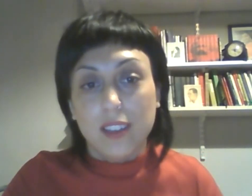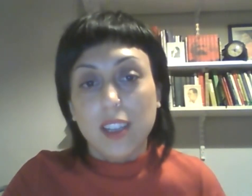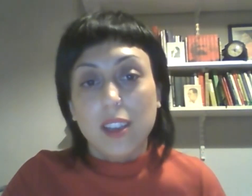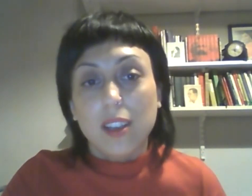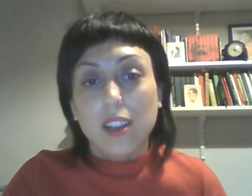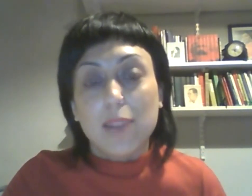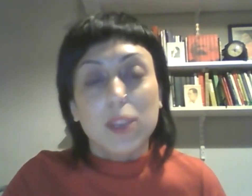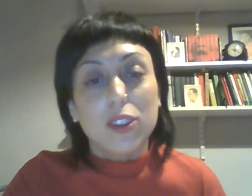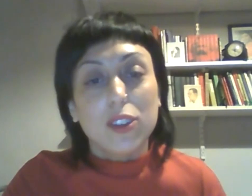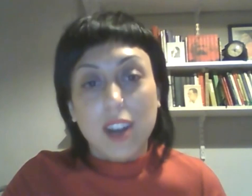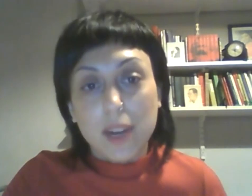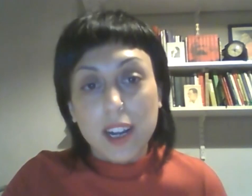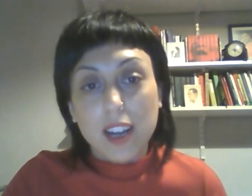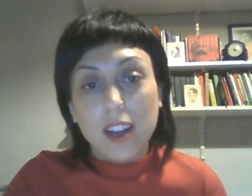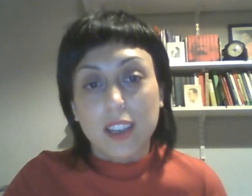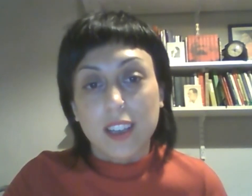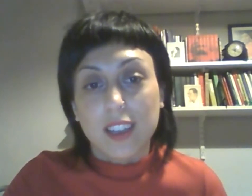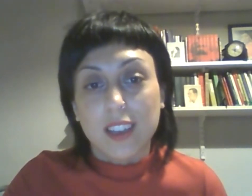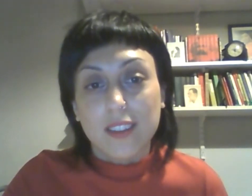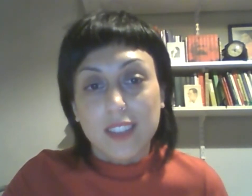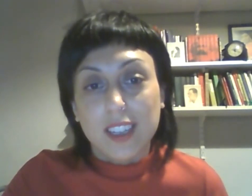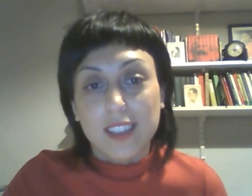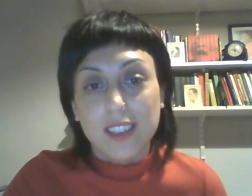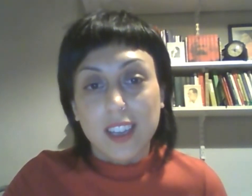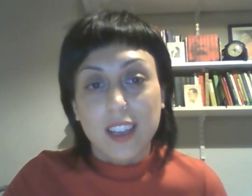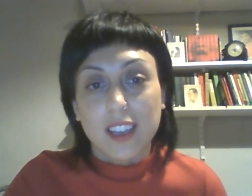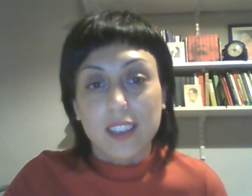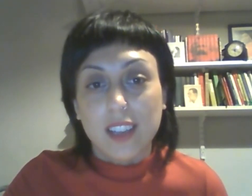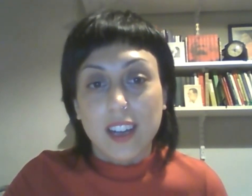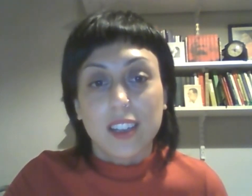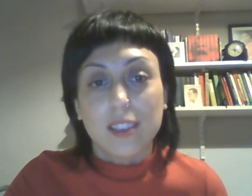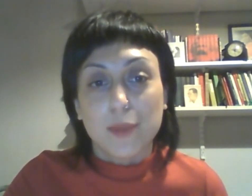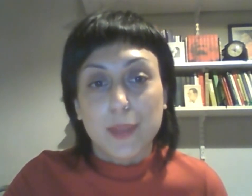La invito a Ivana a que inicie este momento.